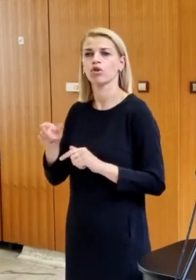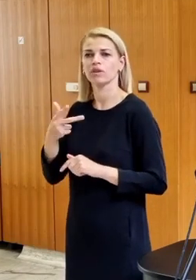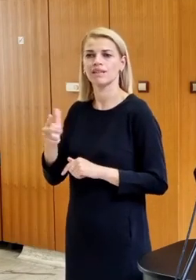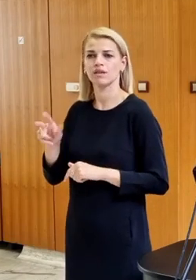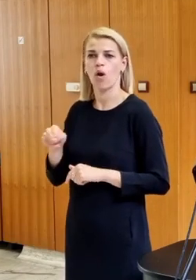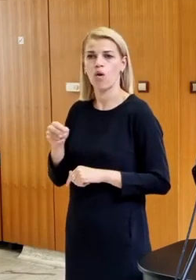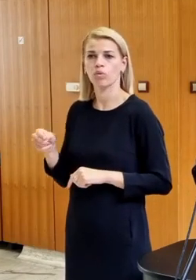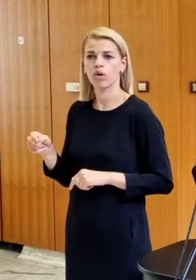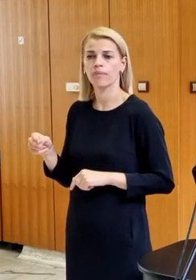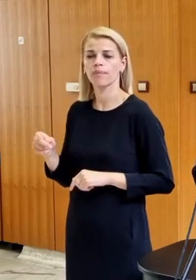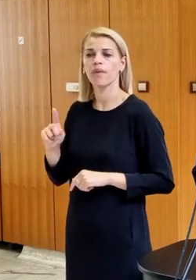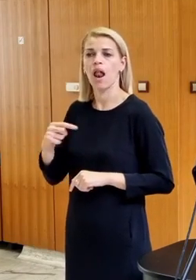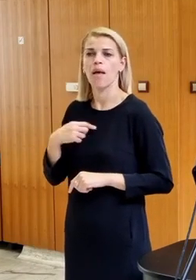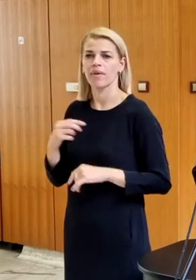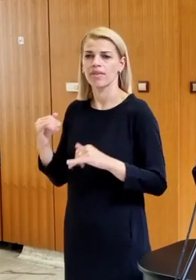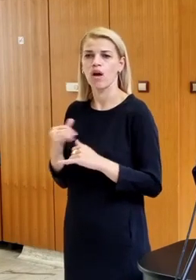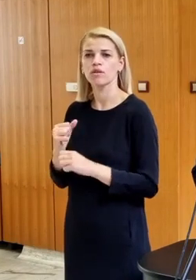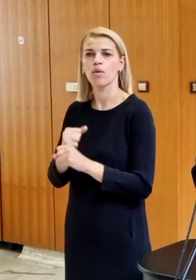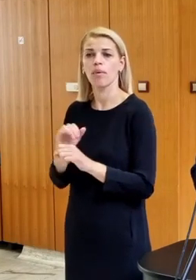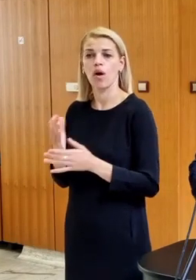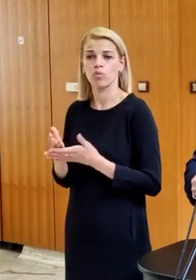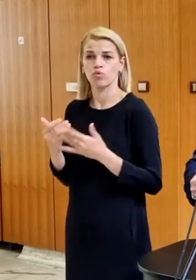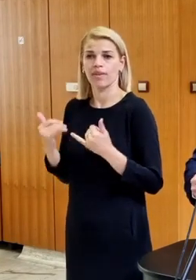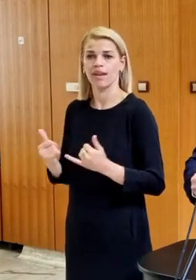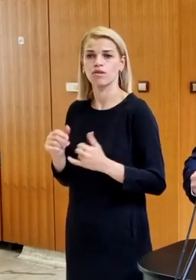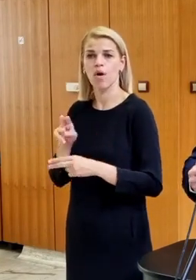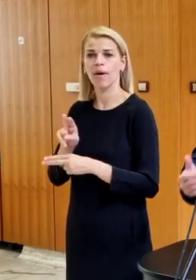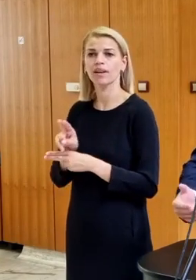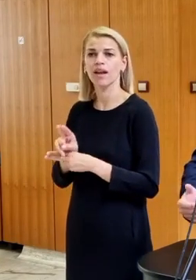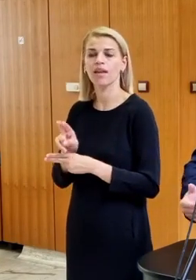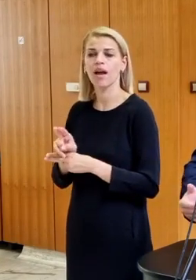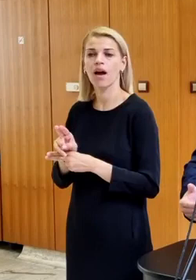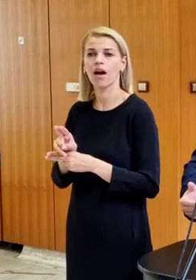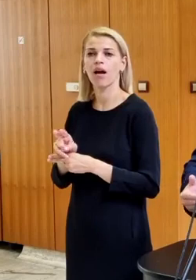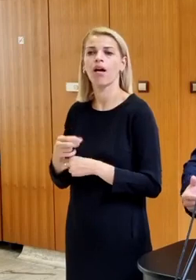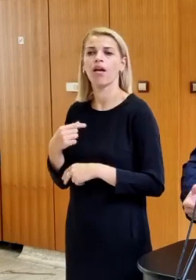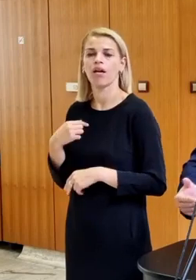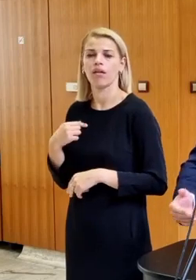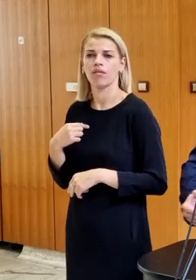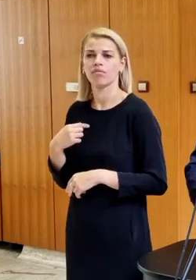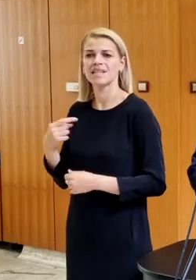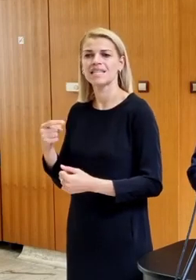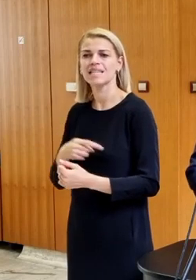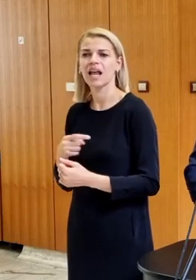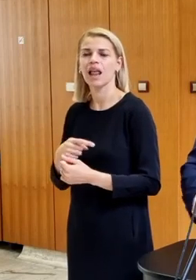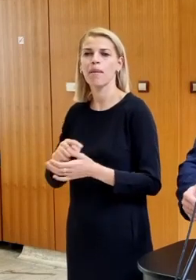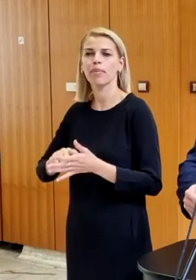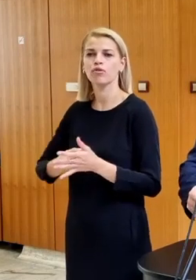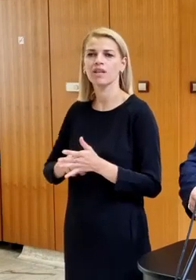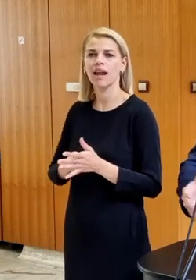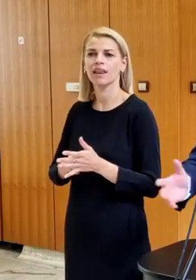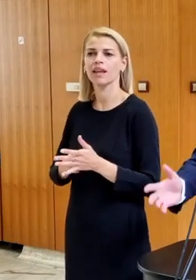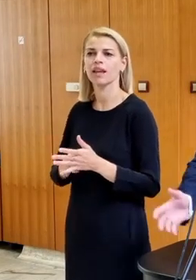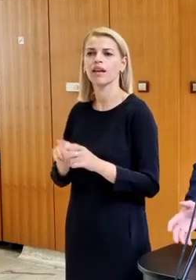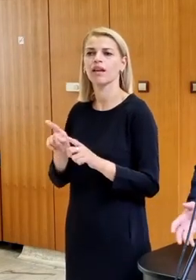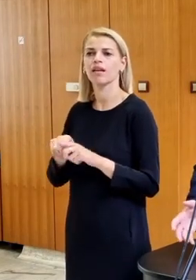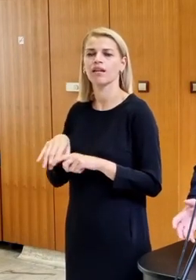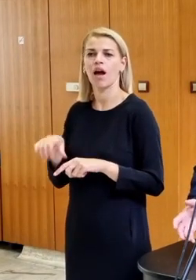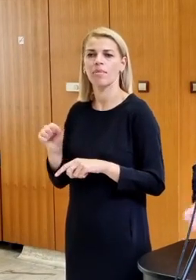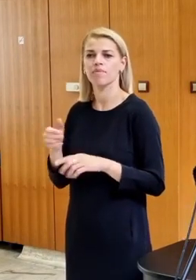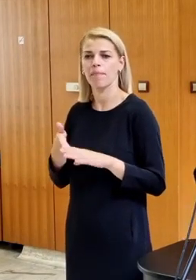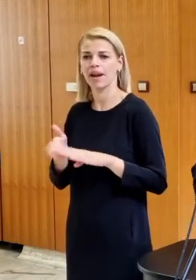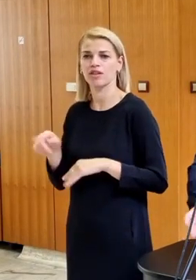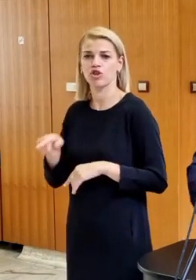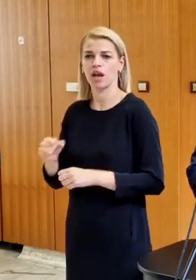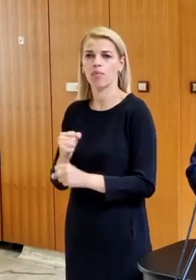300 eur, ale my naozaj robíme už aj dnes opatrenia, že nasadzujeme síly a prostriedky na to, aby sme predišli takémuto